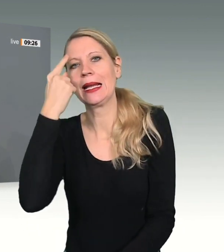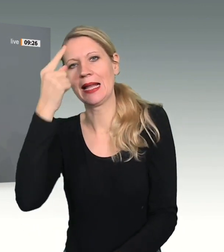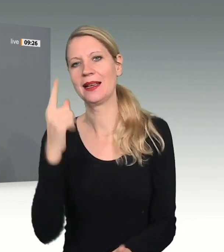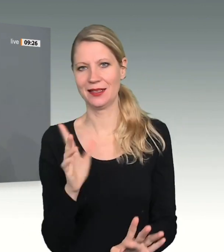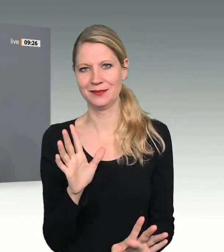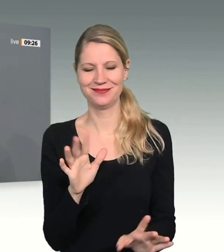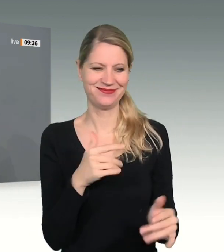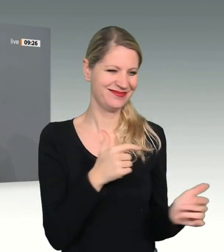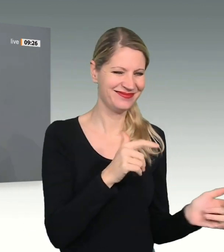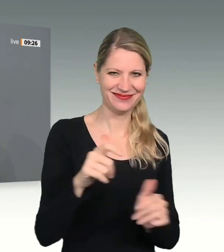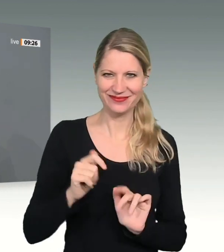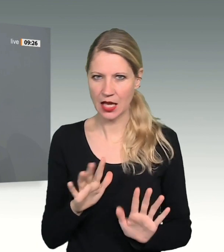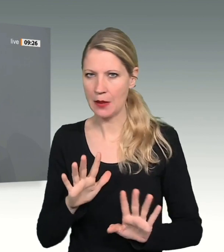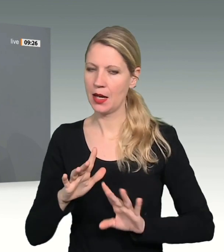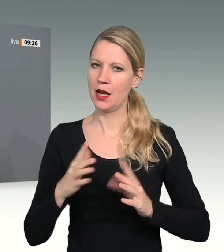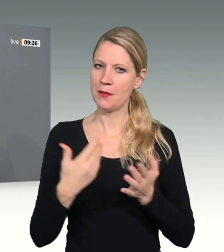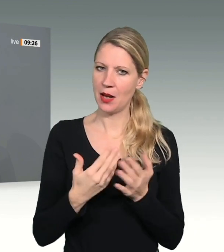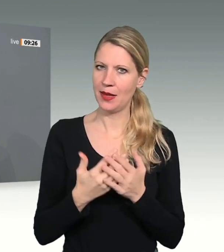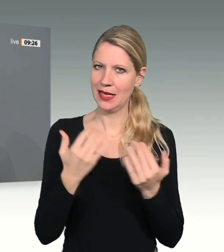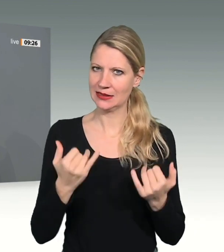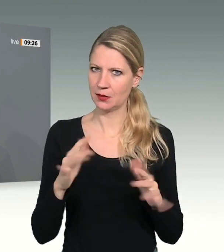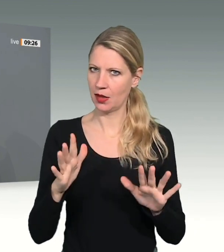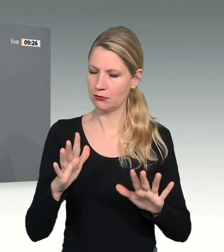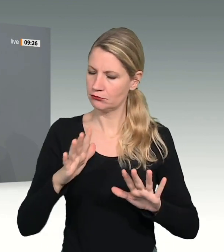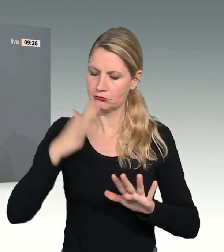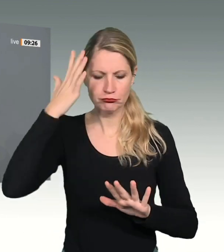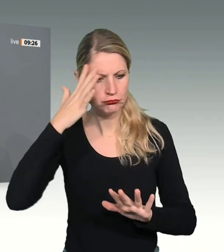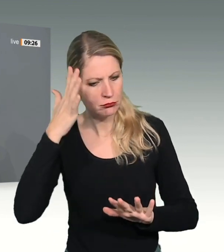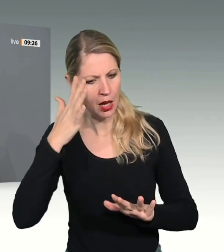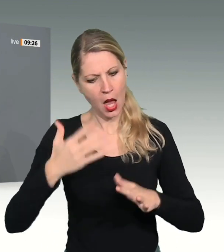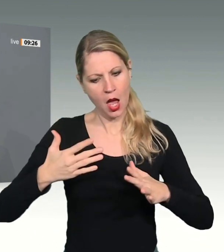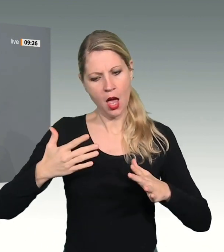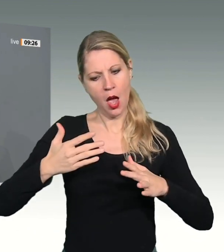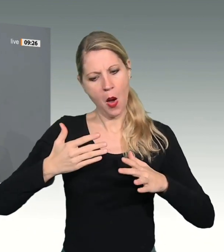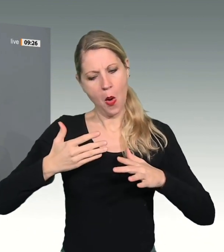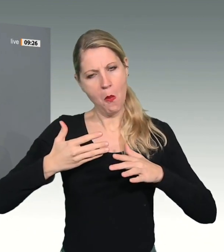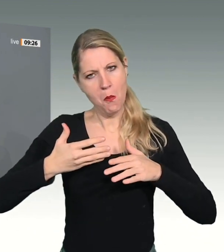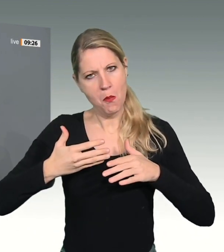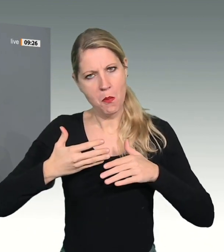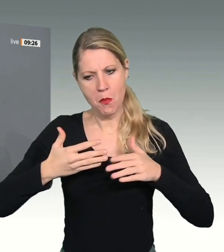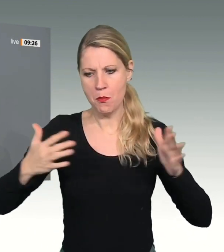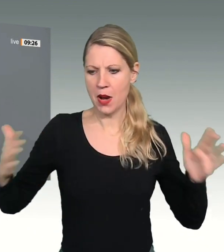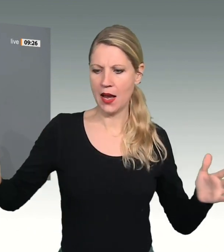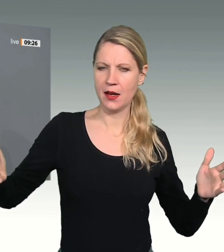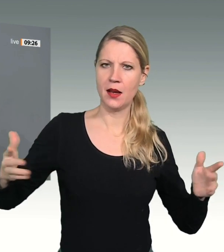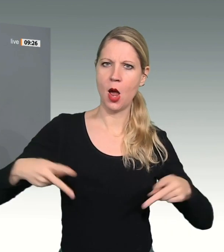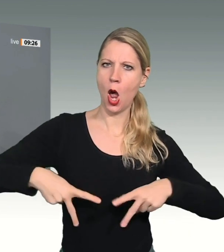wenn wir eine breite öffentliche Debatte anstoßen würden, wie wir unseren durch